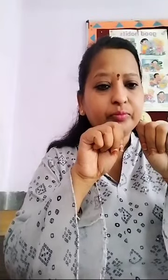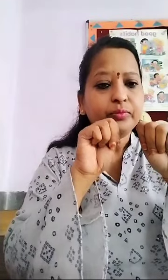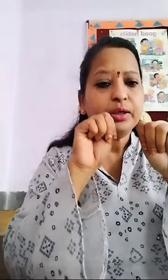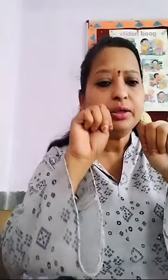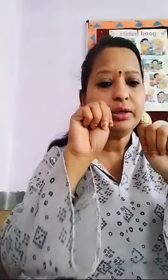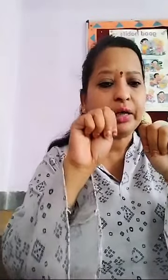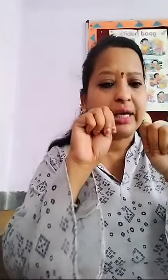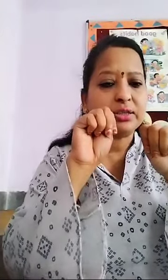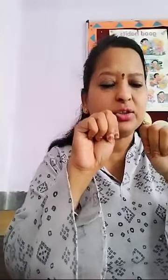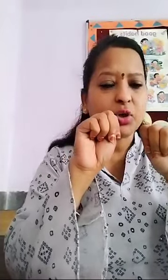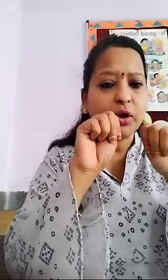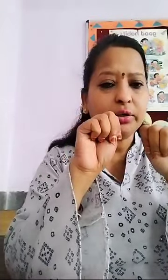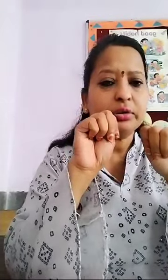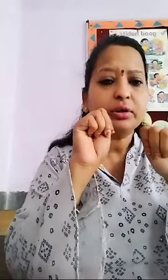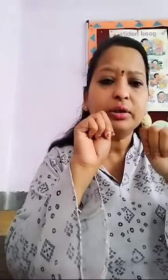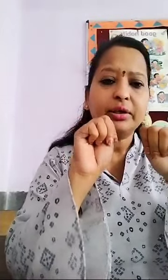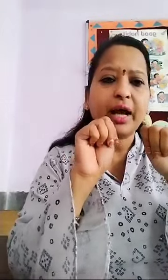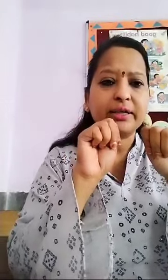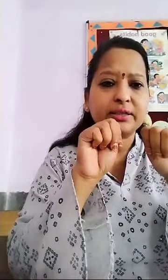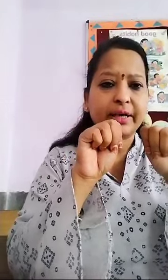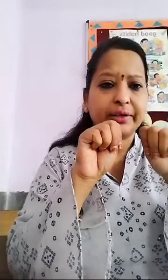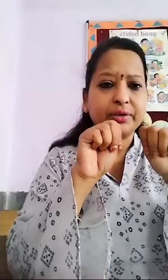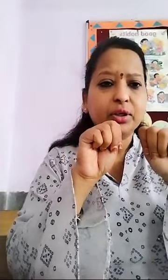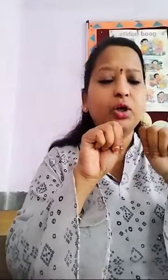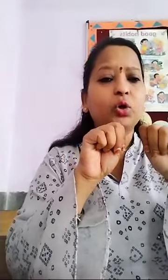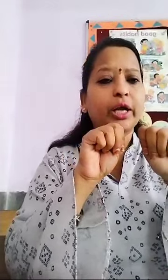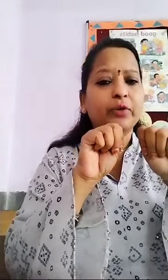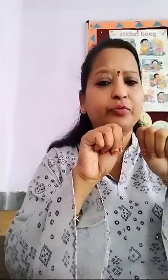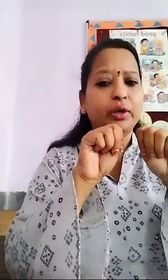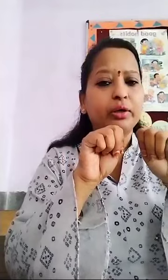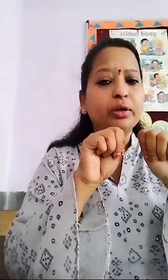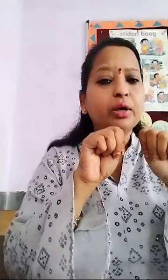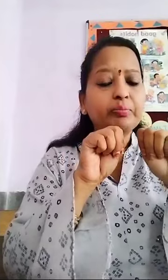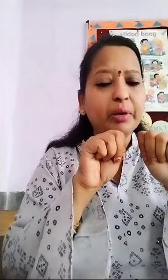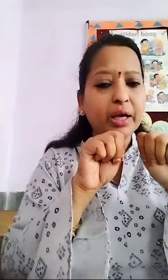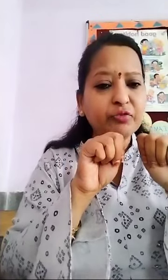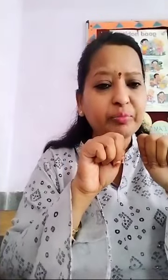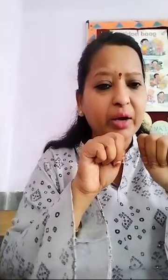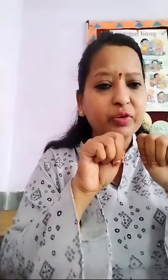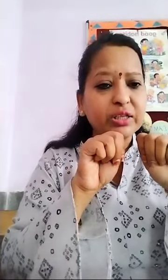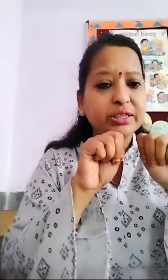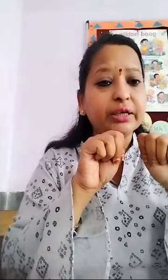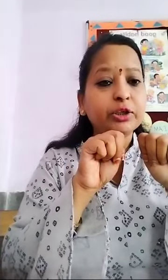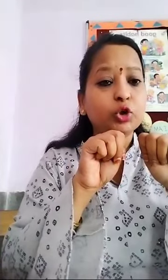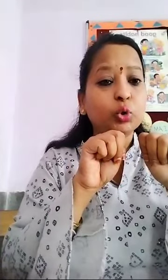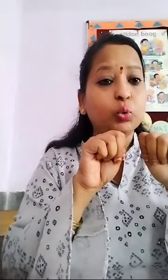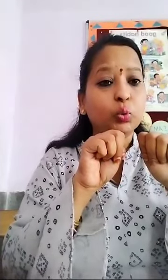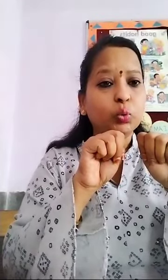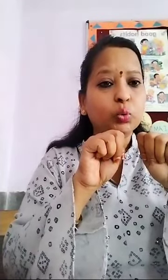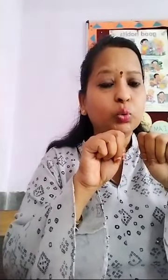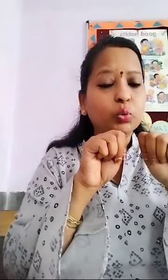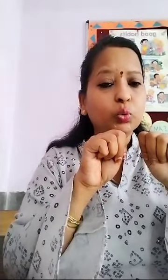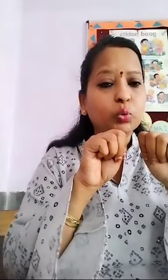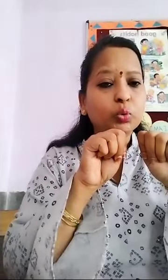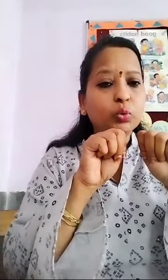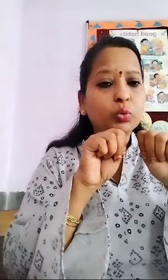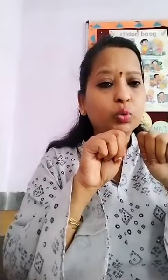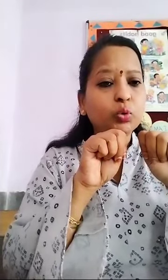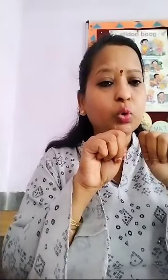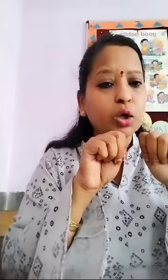10s on right hand Look carefully If ma'am will say 2 2 कौंसा नमबर